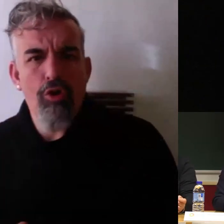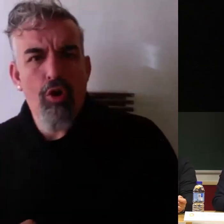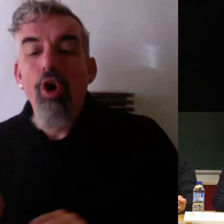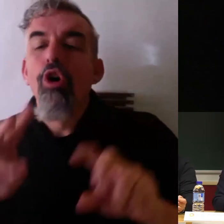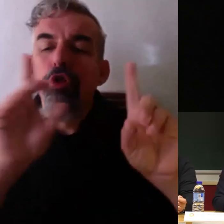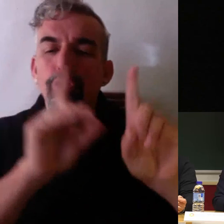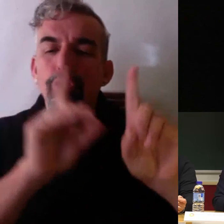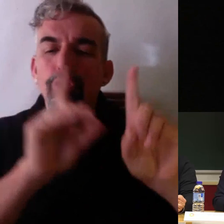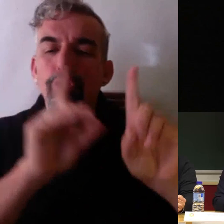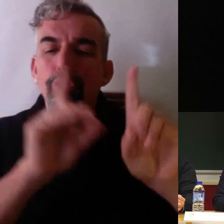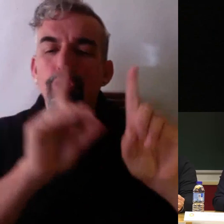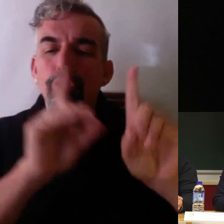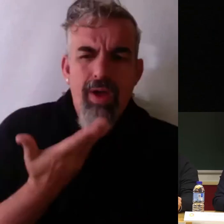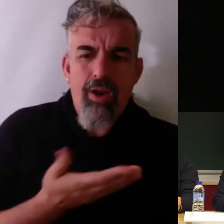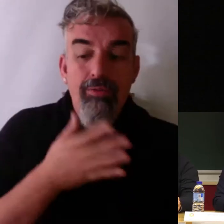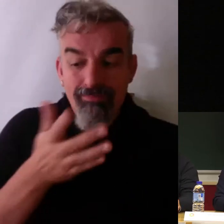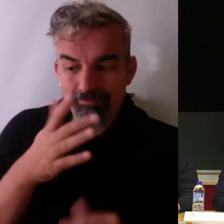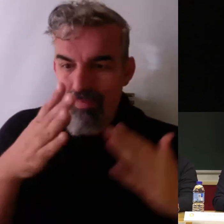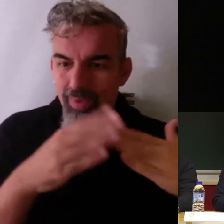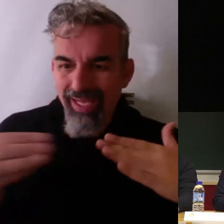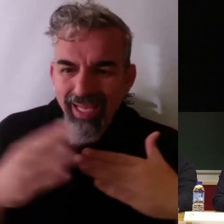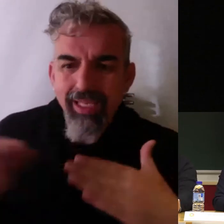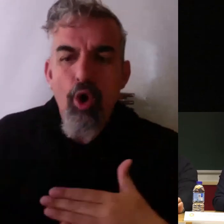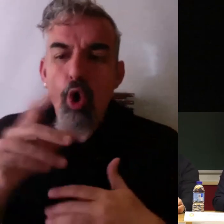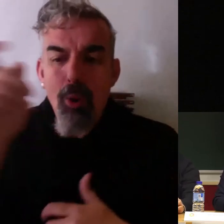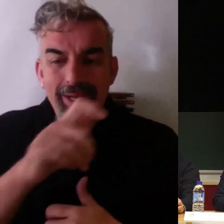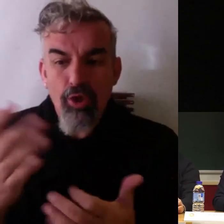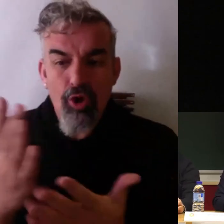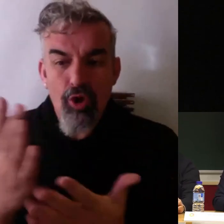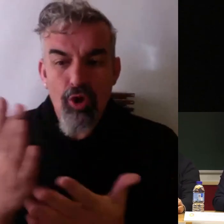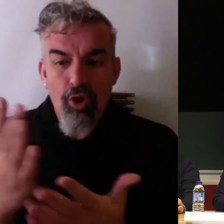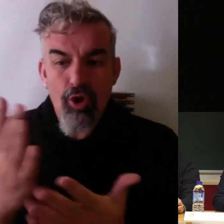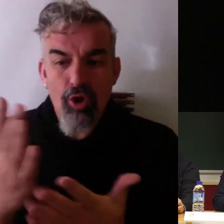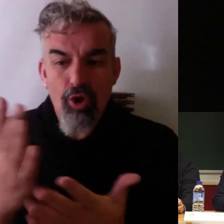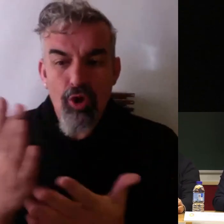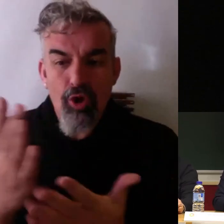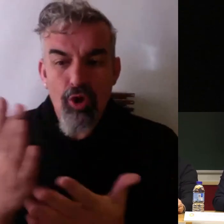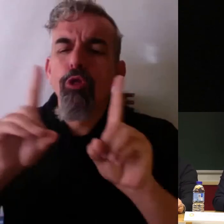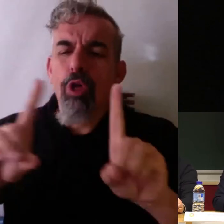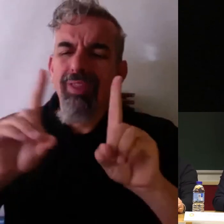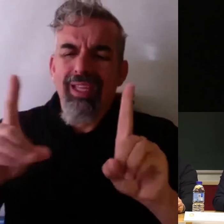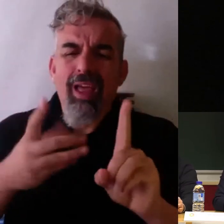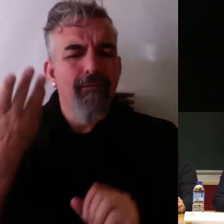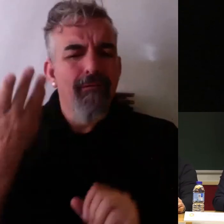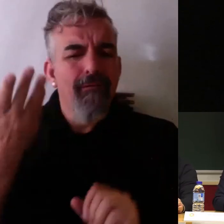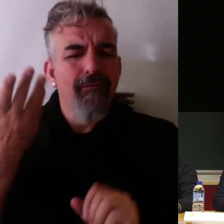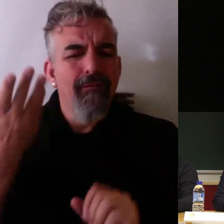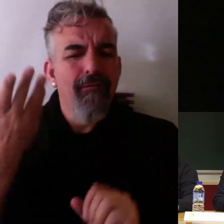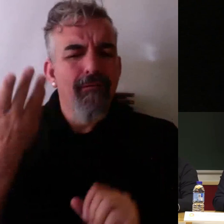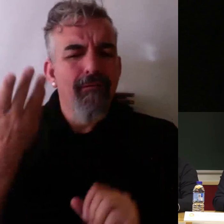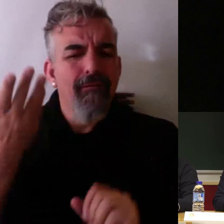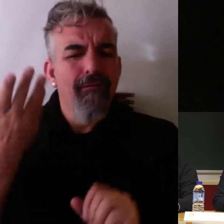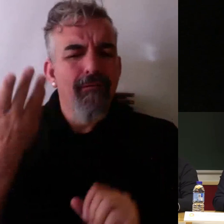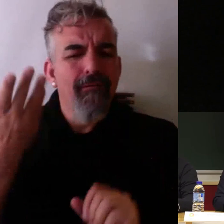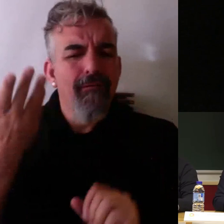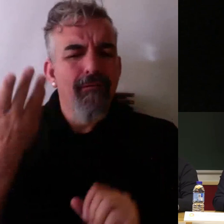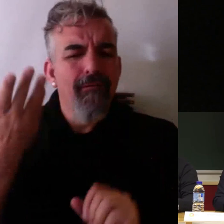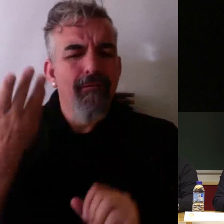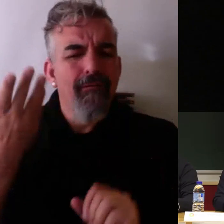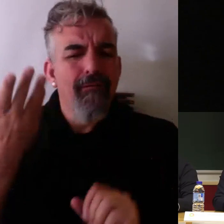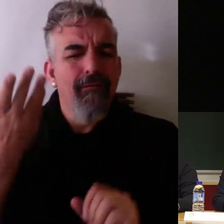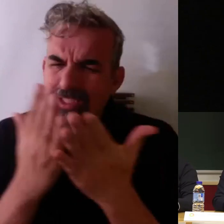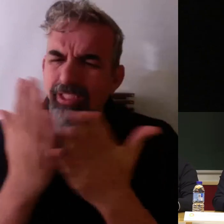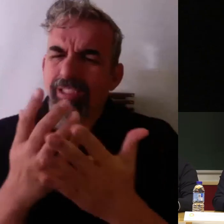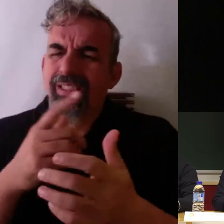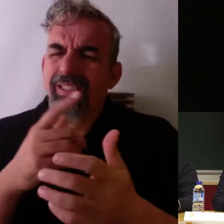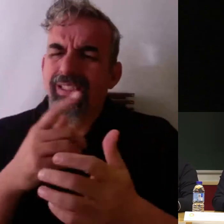nuestros clientes son los estudiantes tenemos que trabajar mucho en ello y dedicarle mucho tiempo y por lo tanto yo creo que debemos